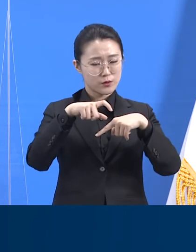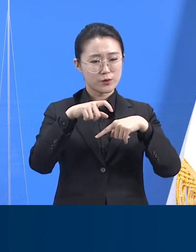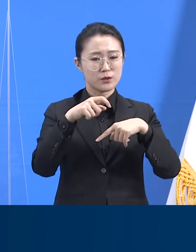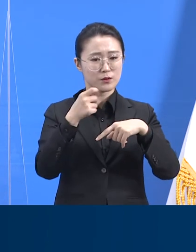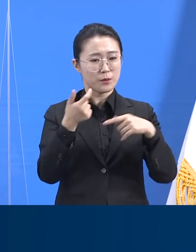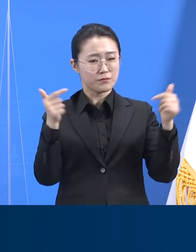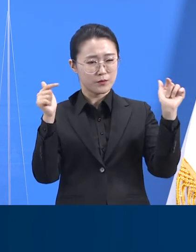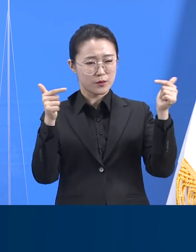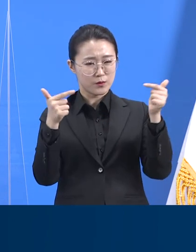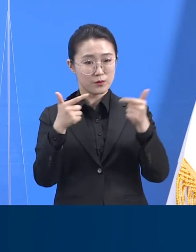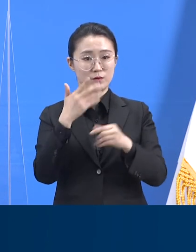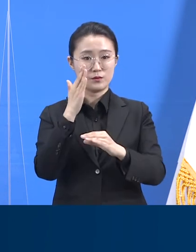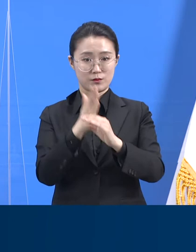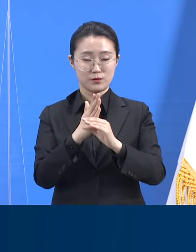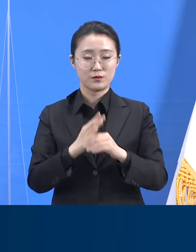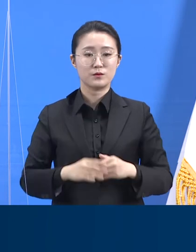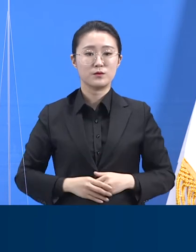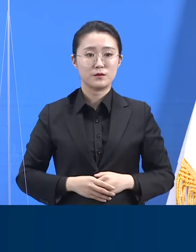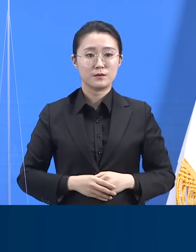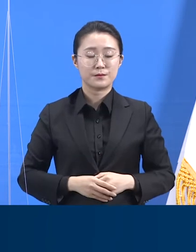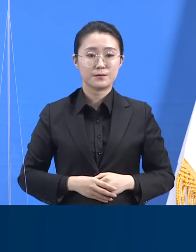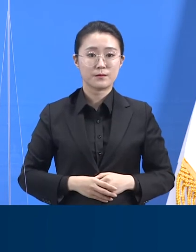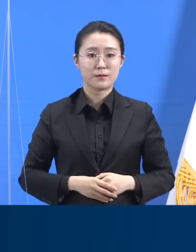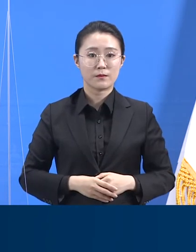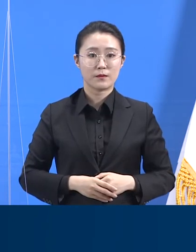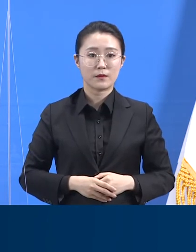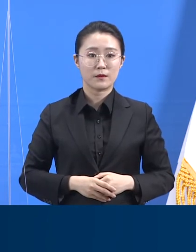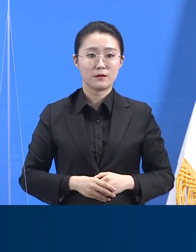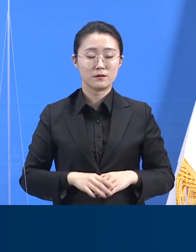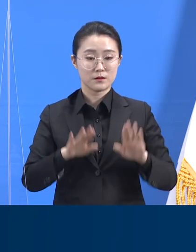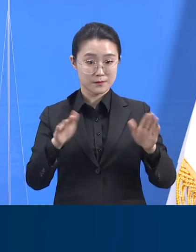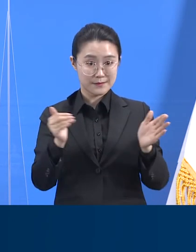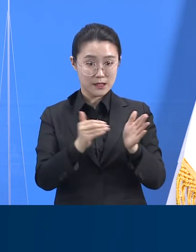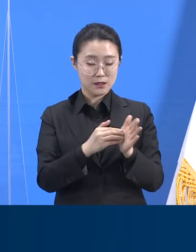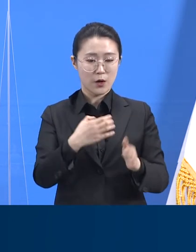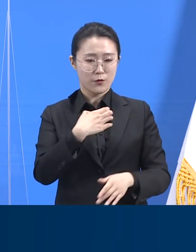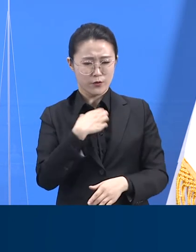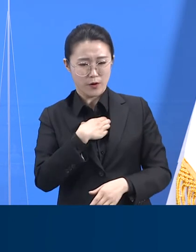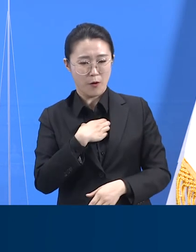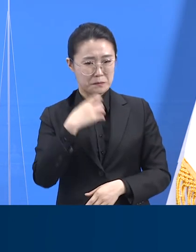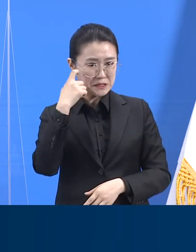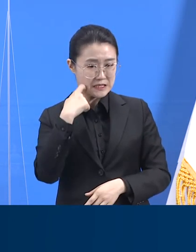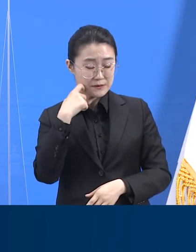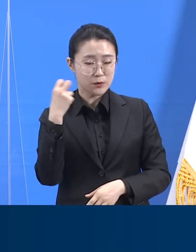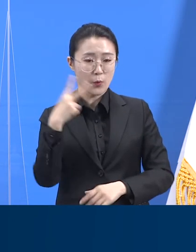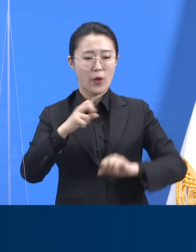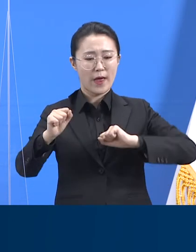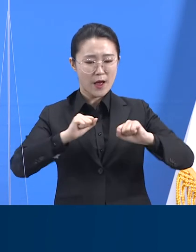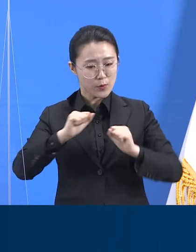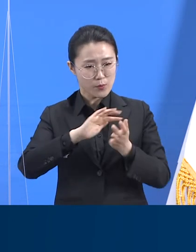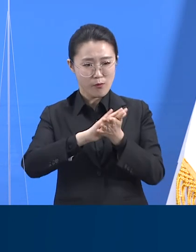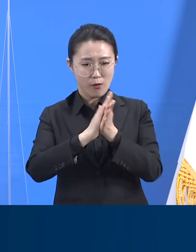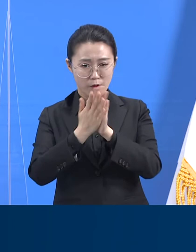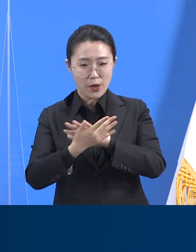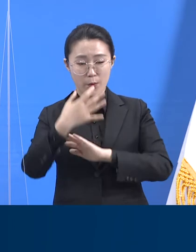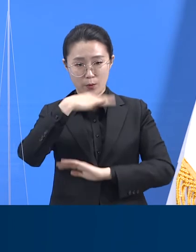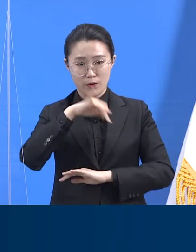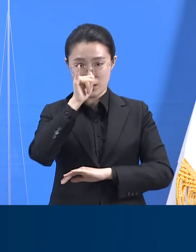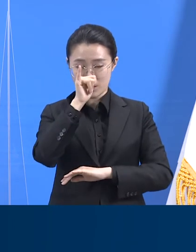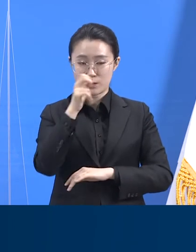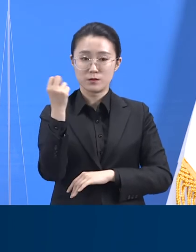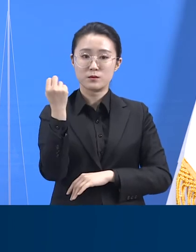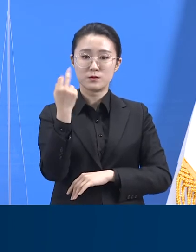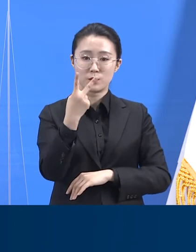감소하고 있습니다. 그간 개선된 위험 인식과 행동 변화와의 효과와 더불어서 3차